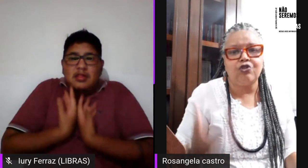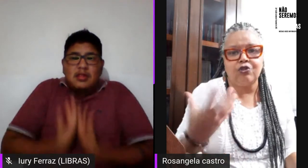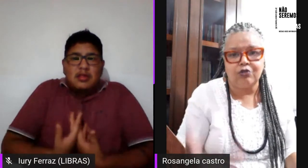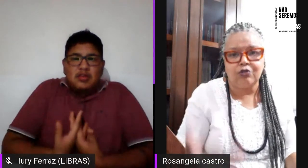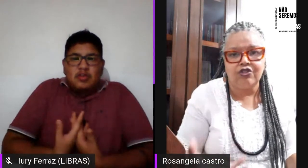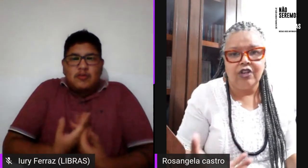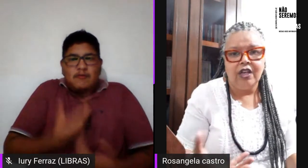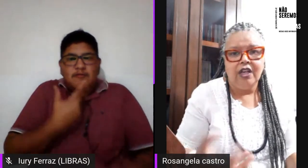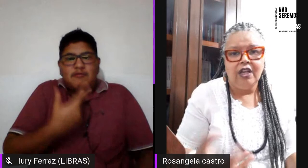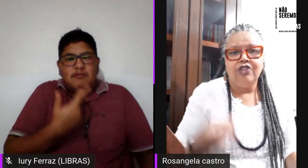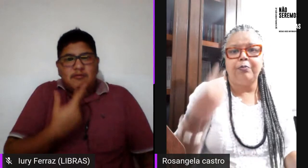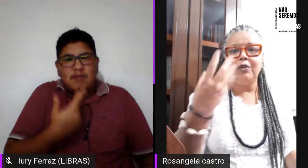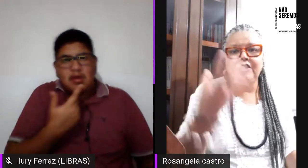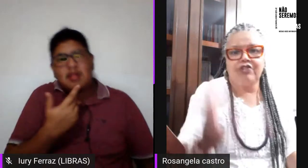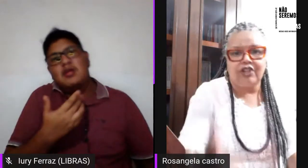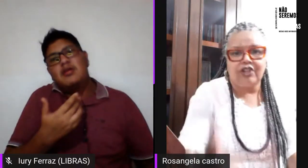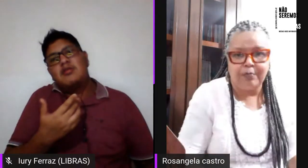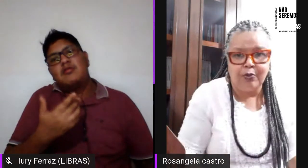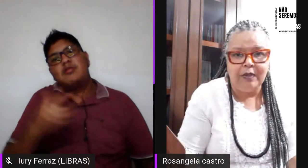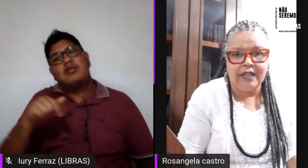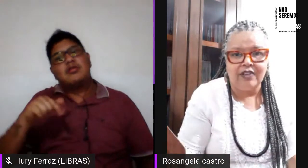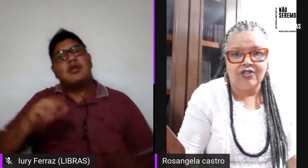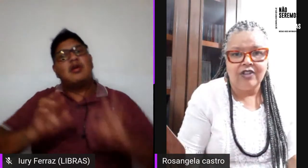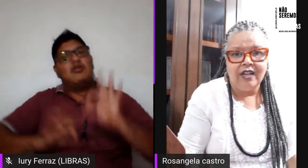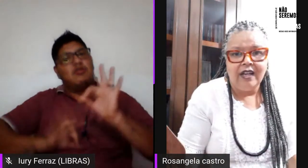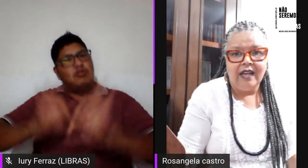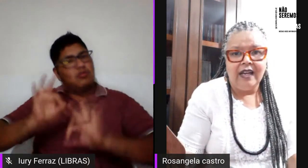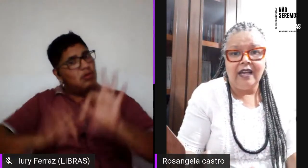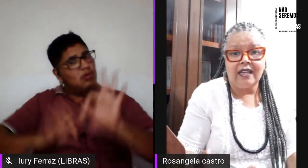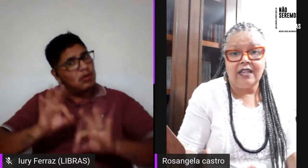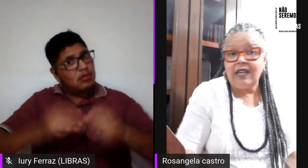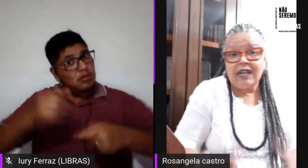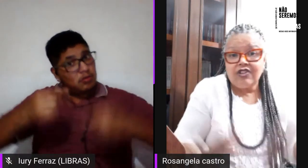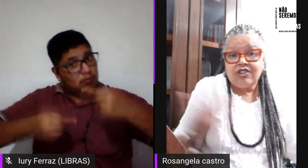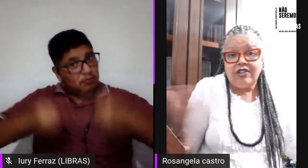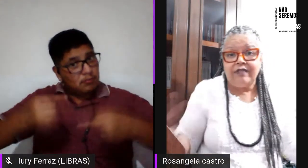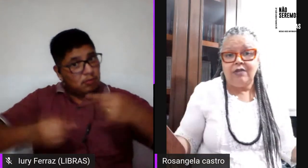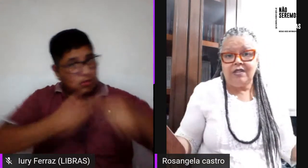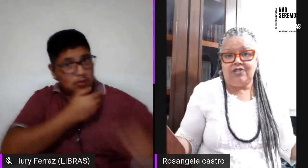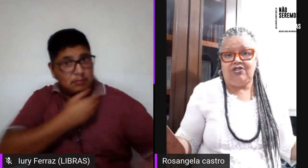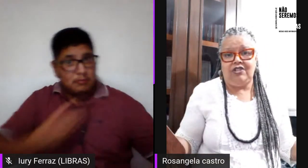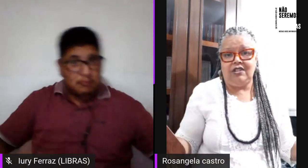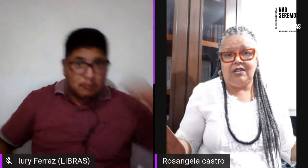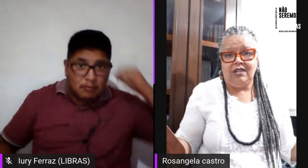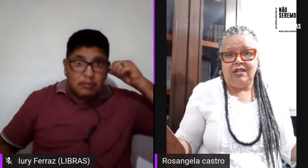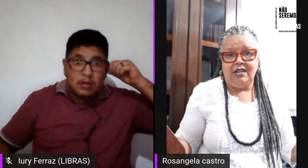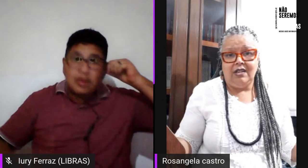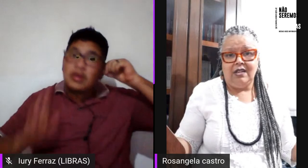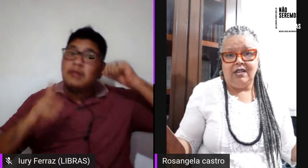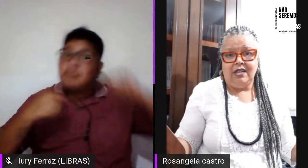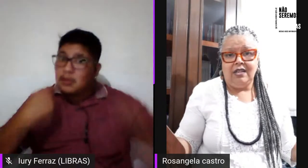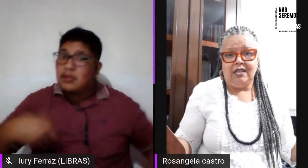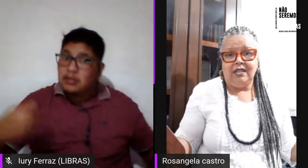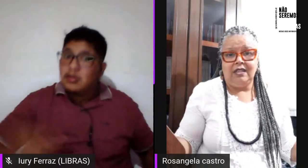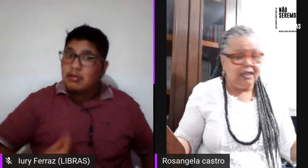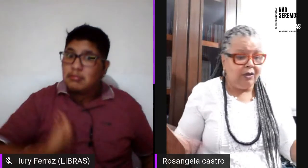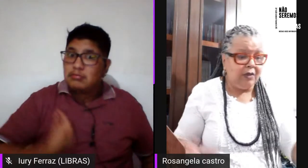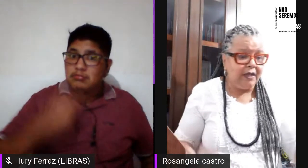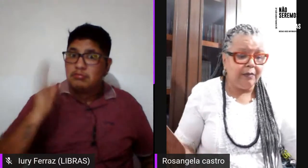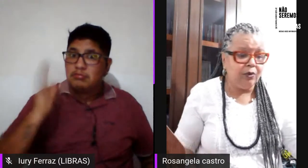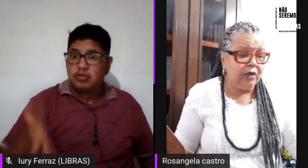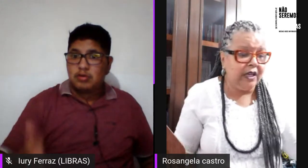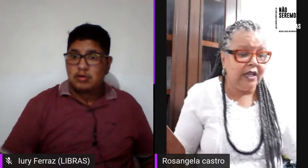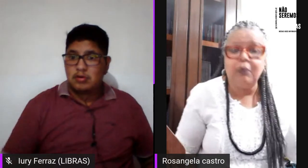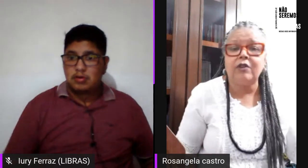construções de políticas públicas que elas já deveriam existir né